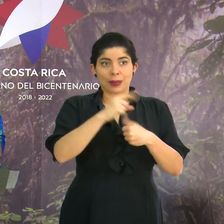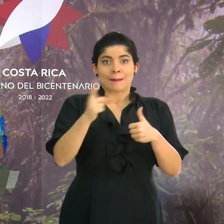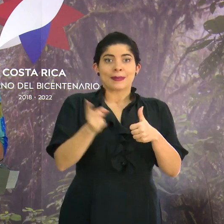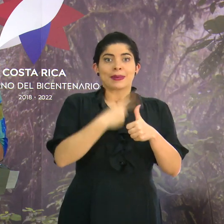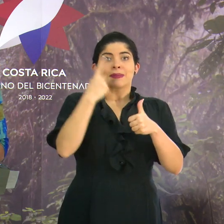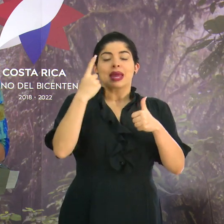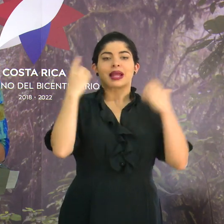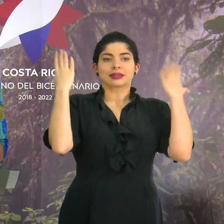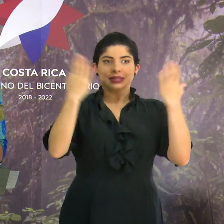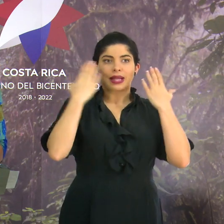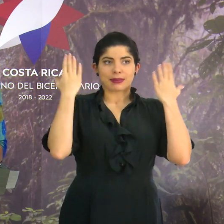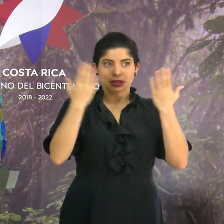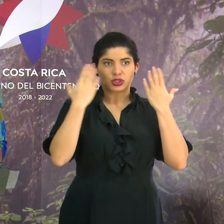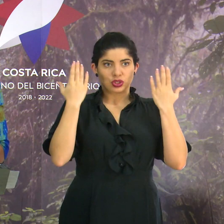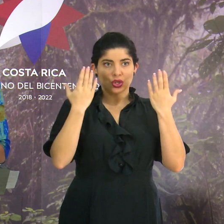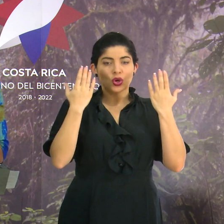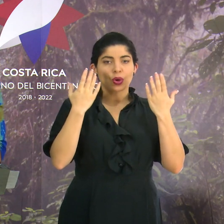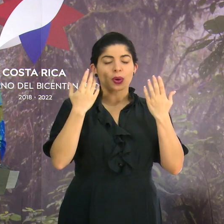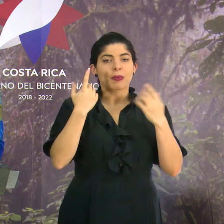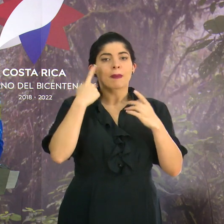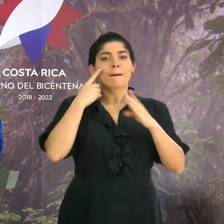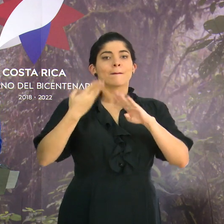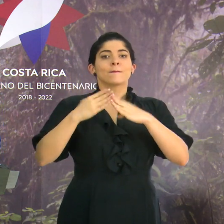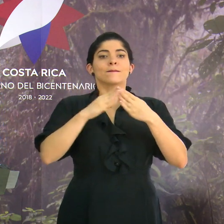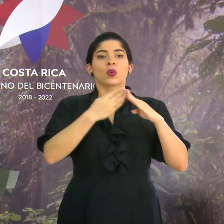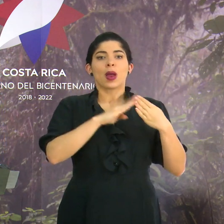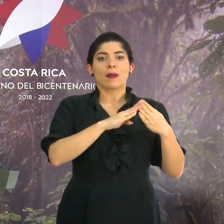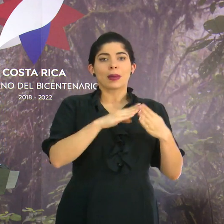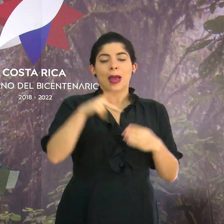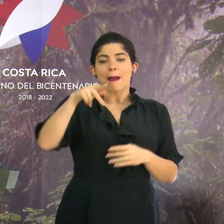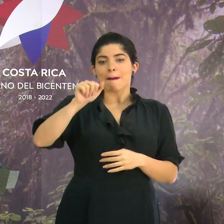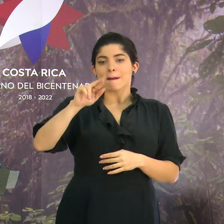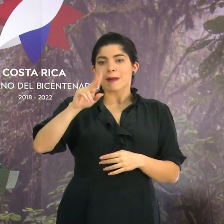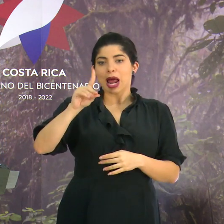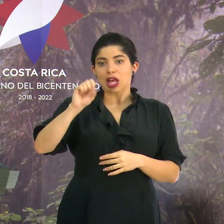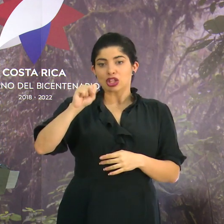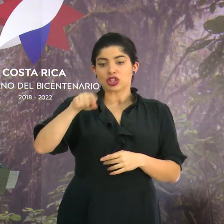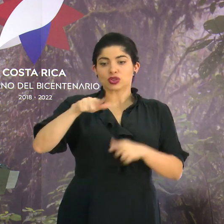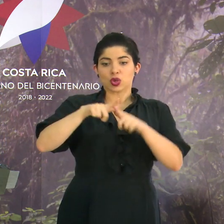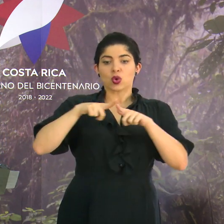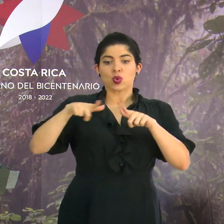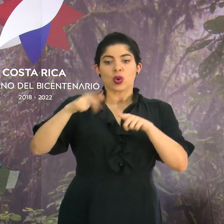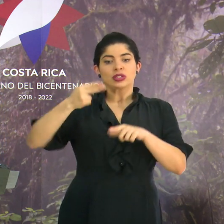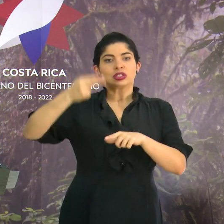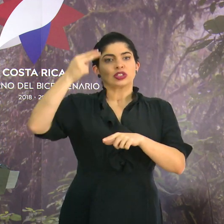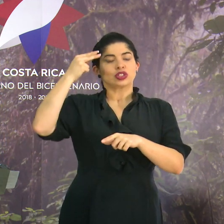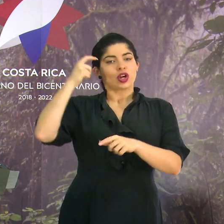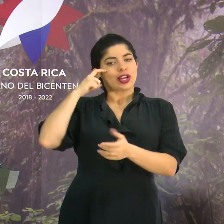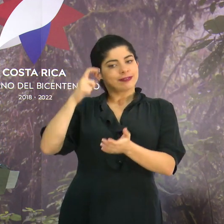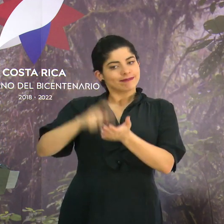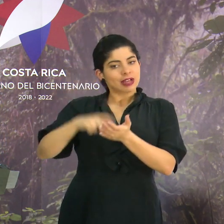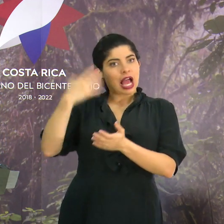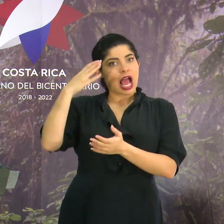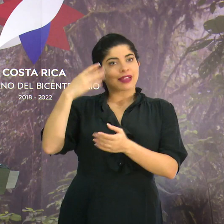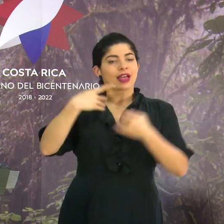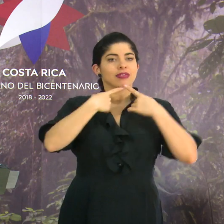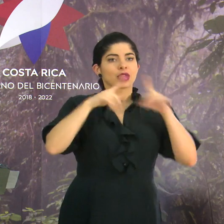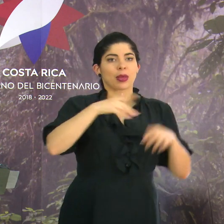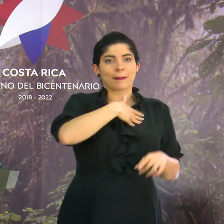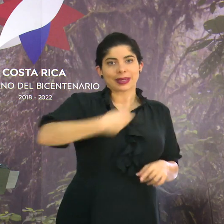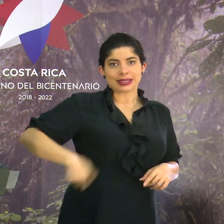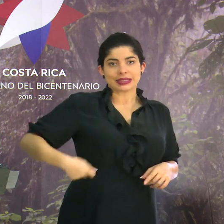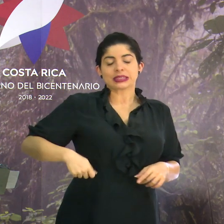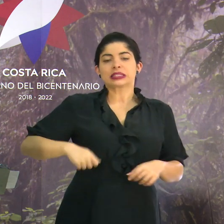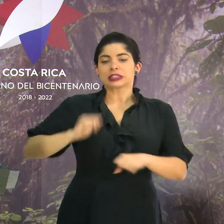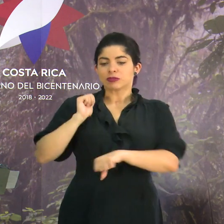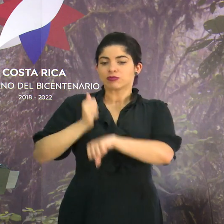primera celebración de la Puebla de los Pardos como sitio histórico en Cartago por decreto presidencial. El 3